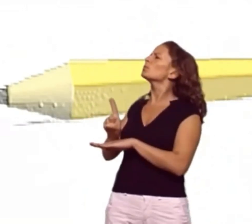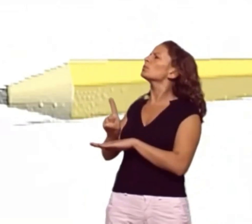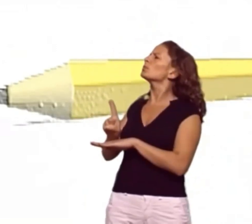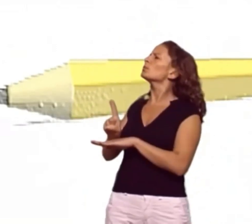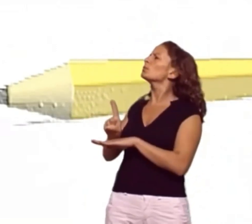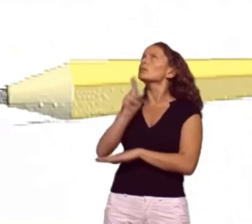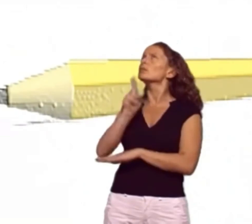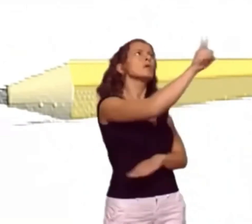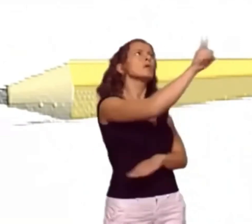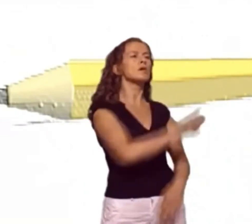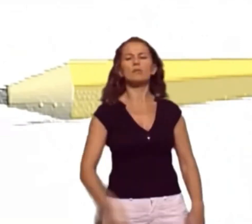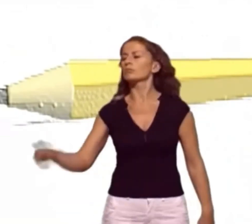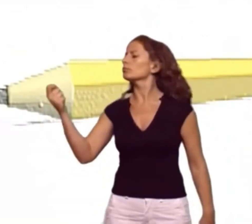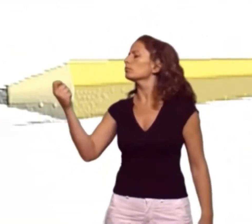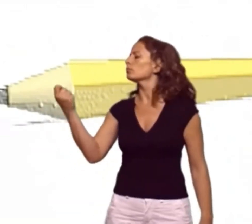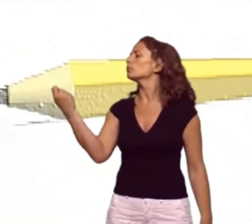grazie